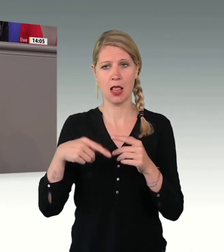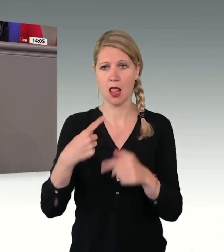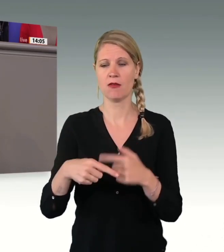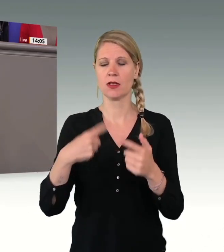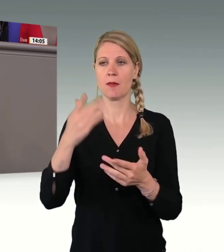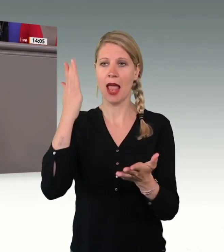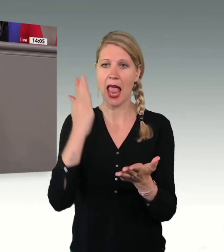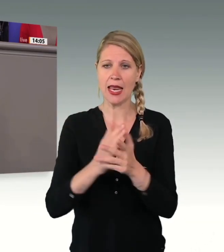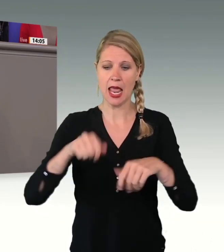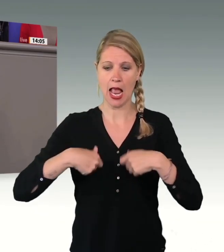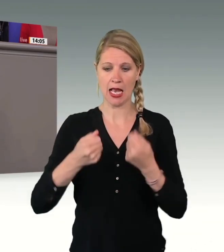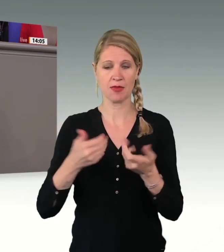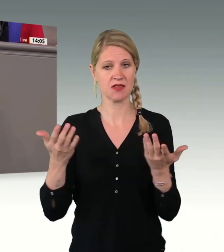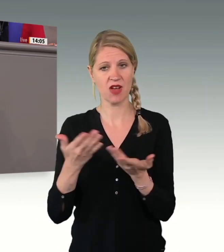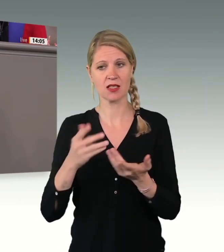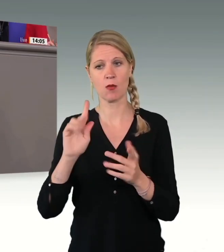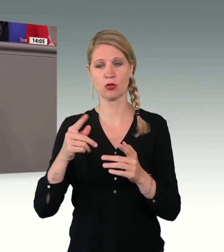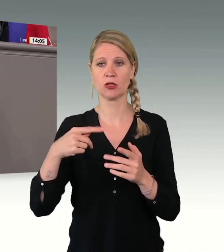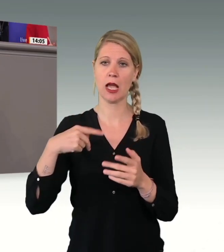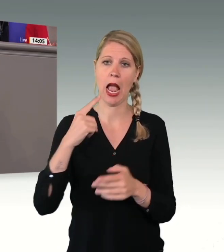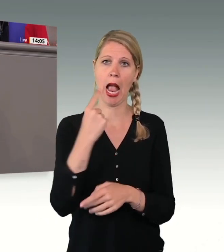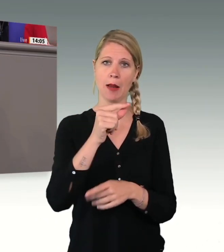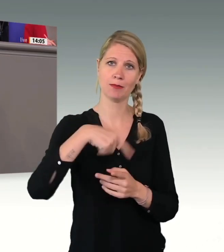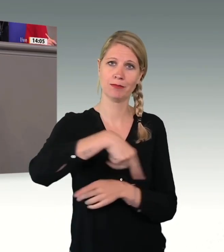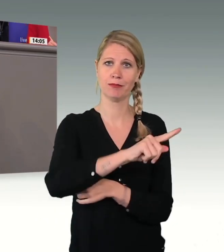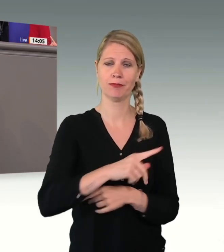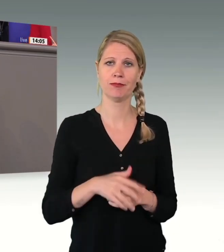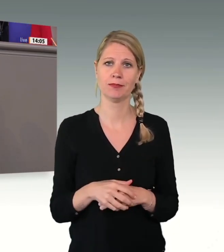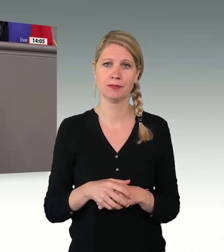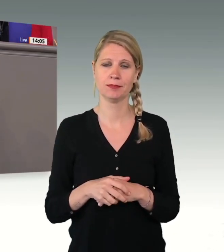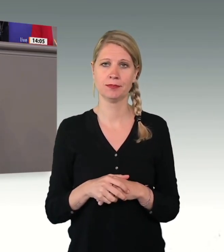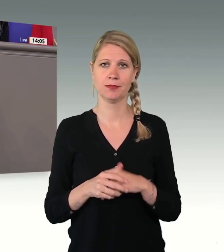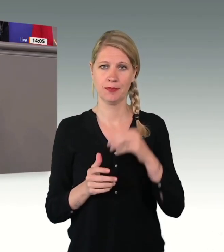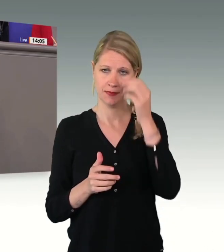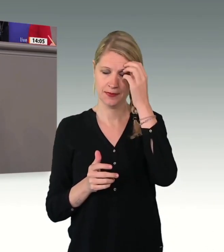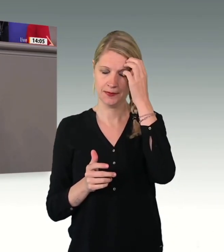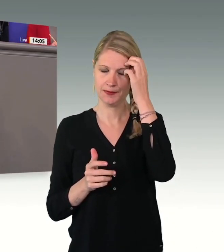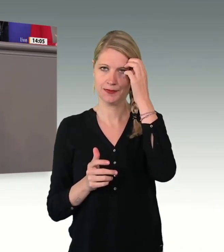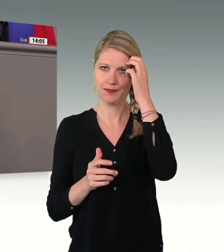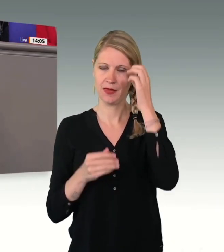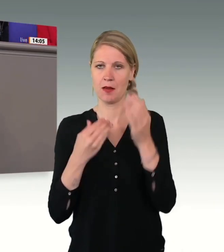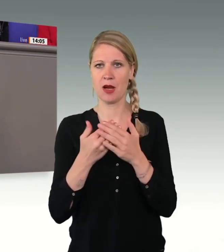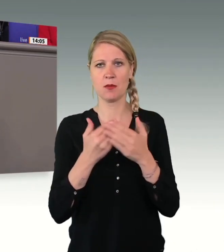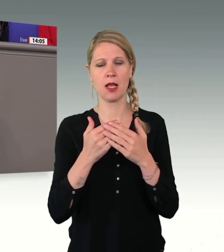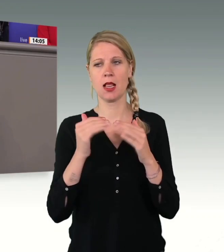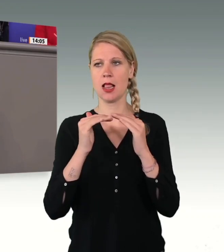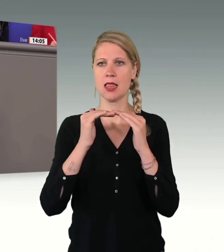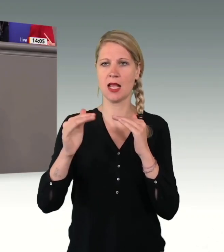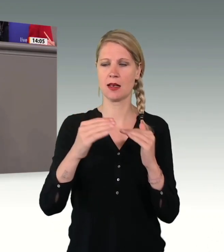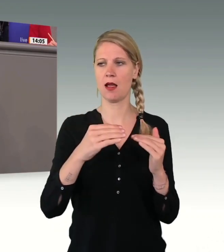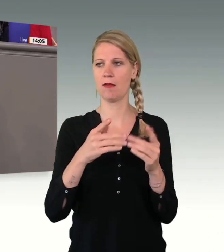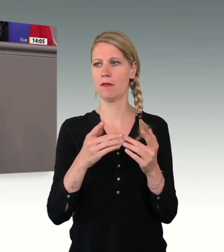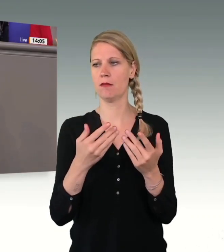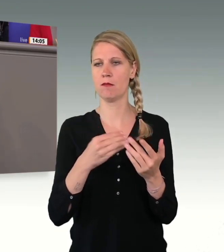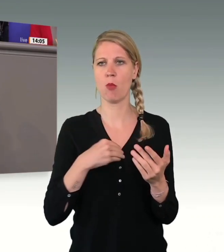Europa, die müssen das Land wieder verlassen. dort werden sie Ländern wie Ungarn, wie Polen nur Mut machen für ein